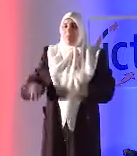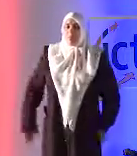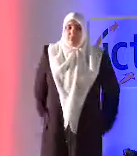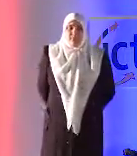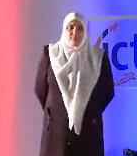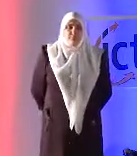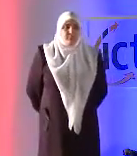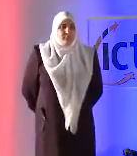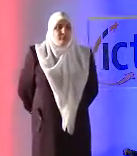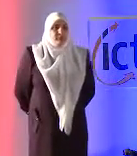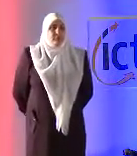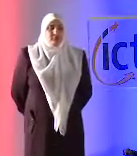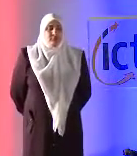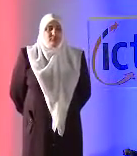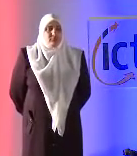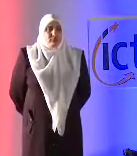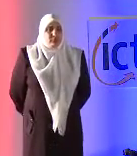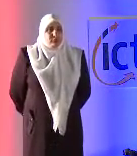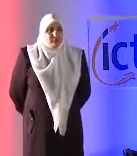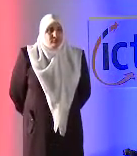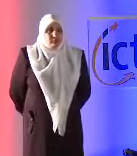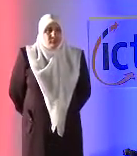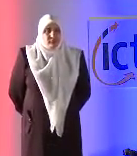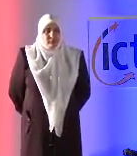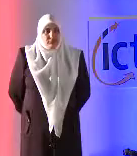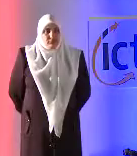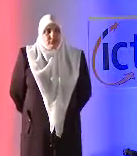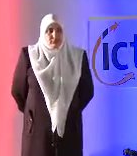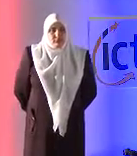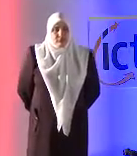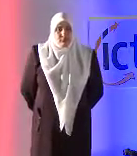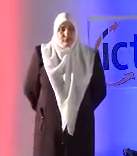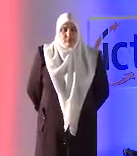أعضار الآخر في الانترنت بإمكانكم الآخرين